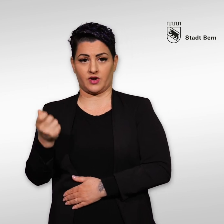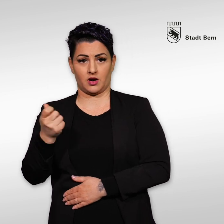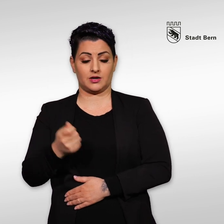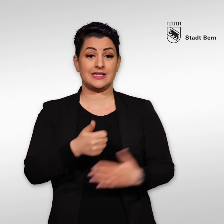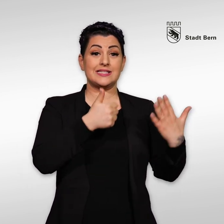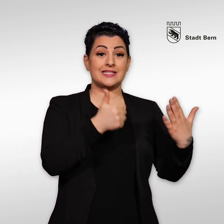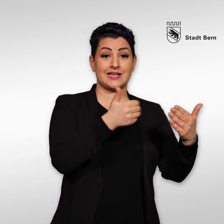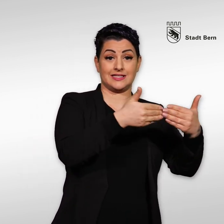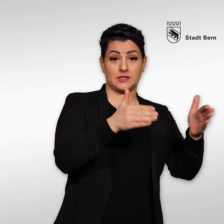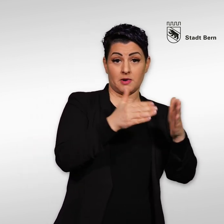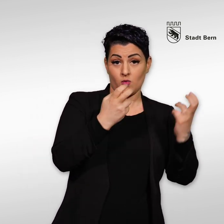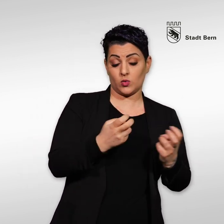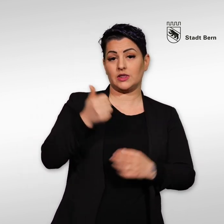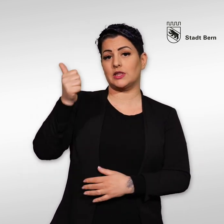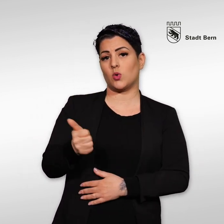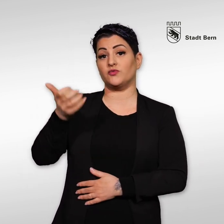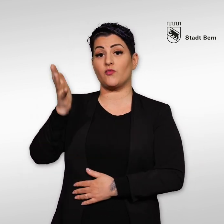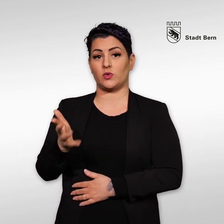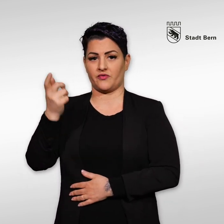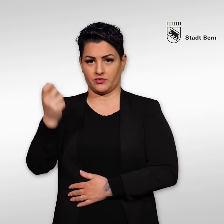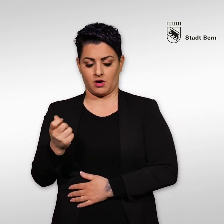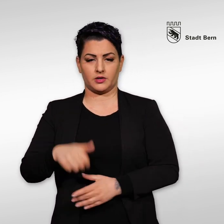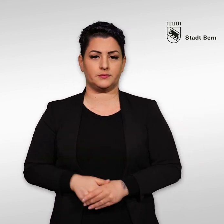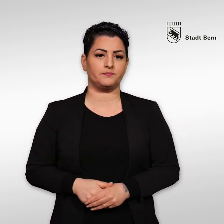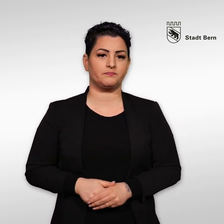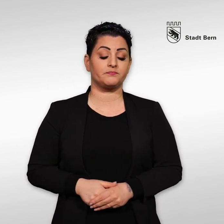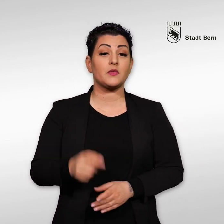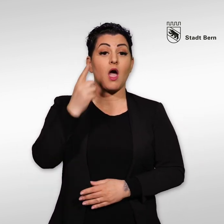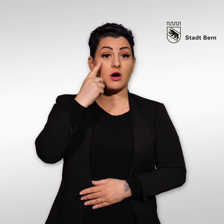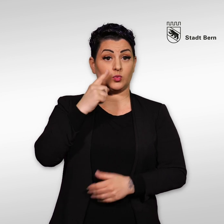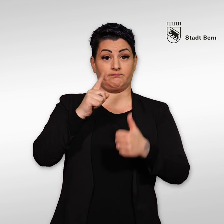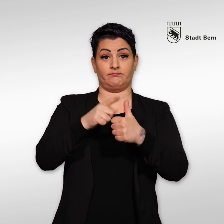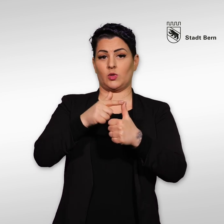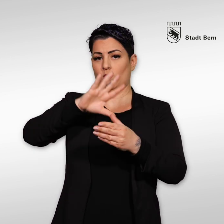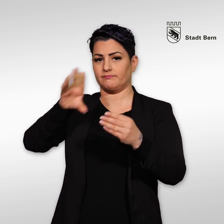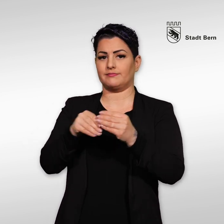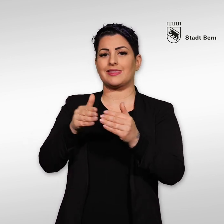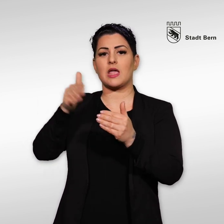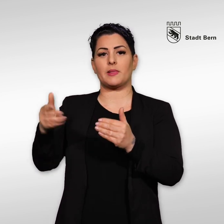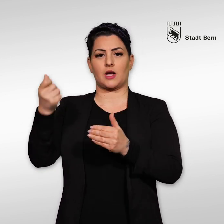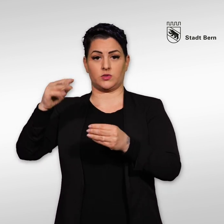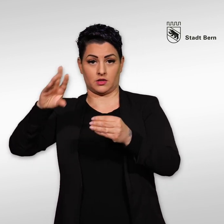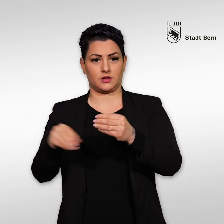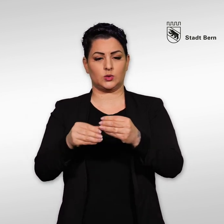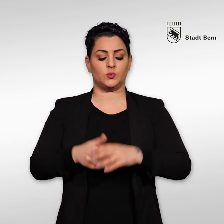Sechs Zimmer Wohnung, 1.500 Franken Miete Achtung! Erstens, die Nebenkosten kommen noch dazu.